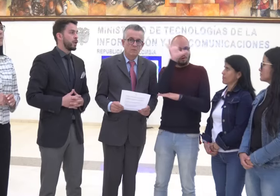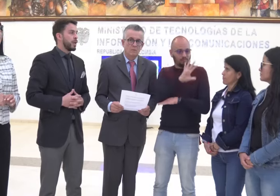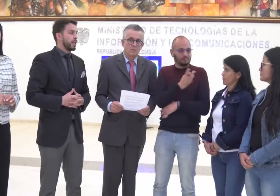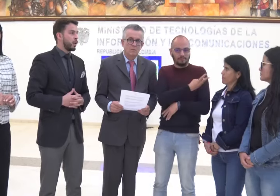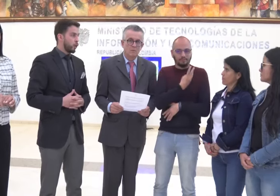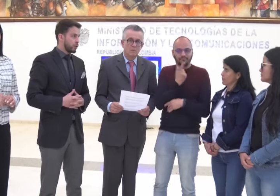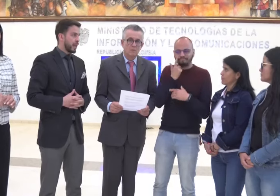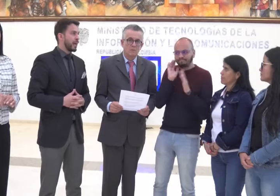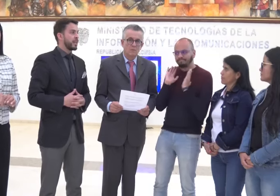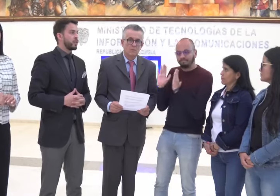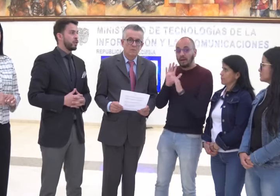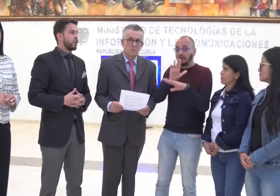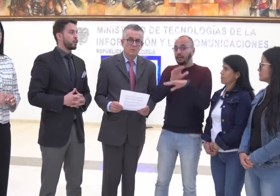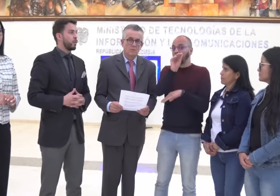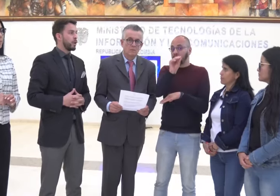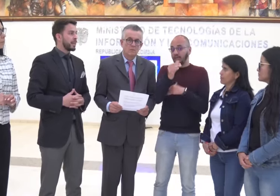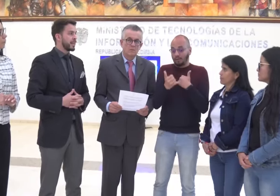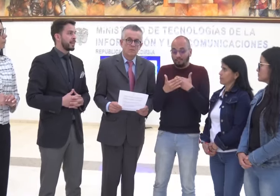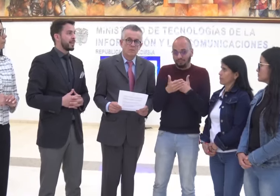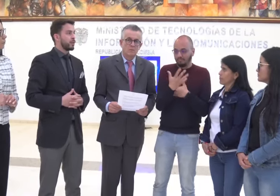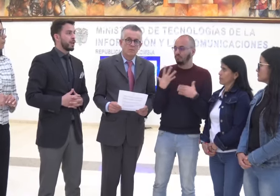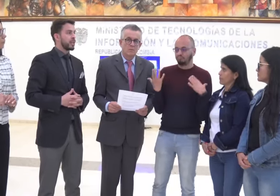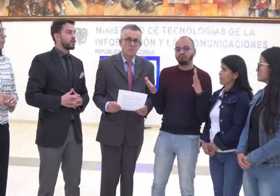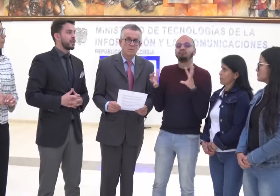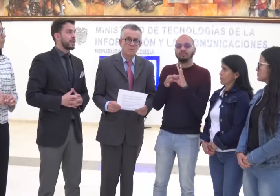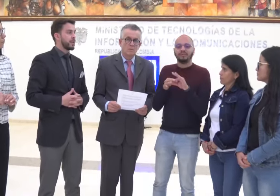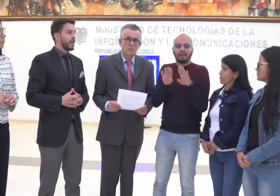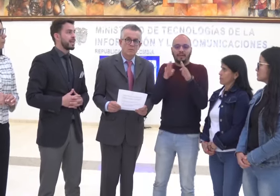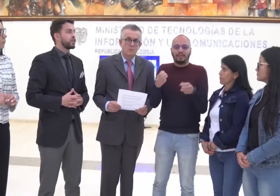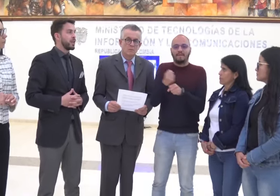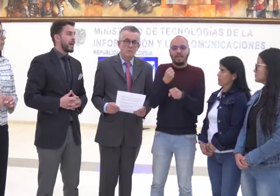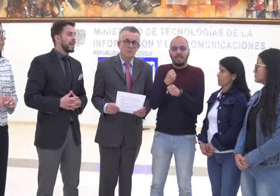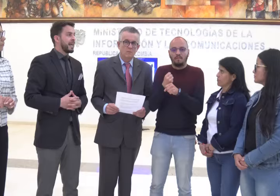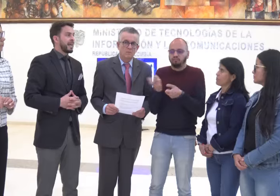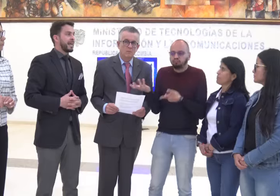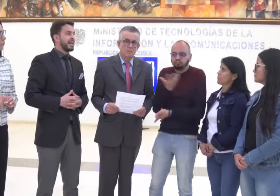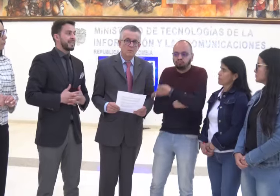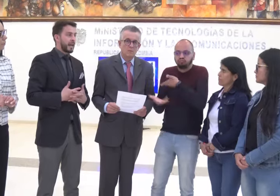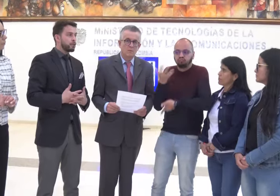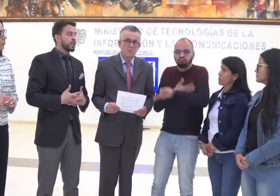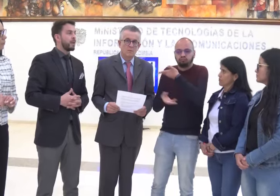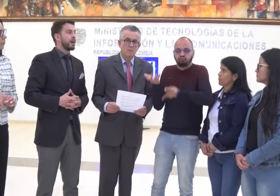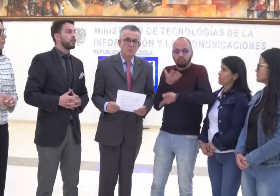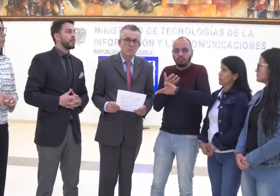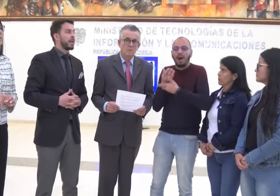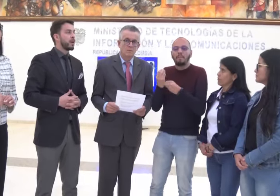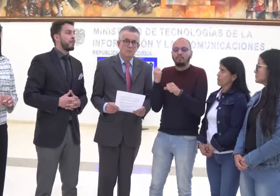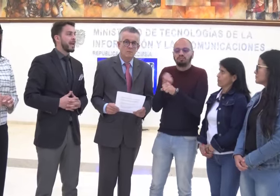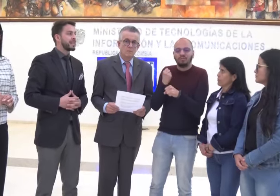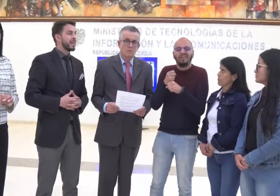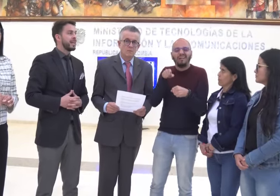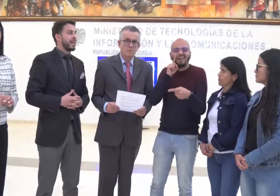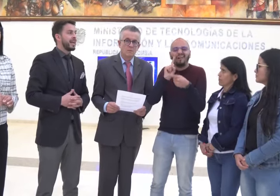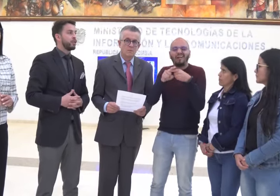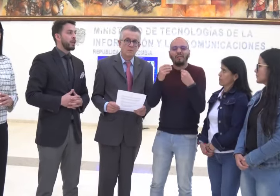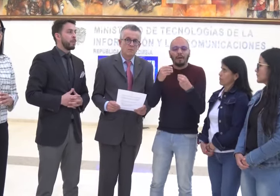Bogotá y yo como líder de la comunidad sorda a nivel nacional, estaremos trabajando también en una mesa en donde